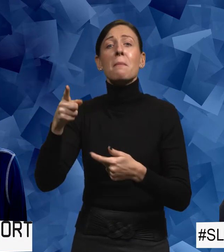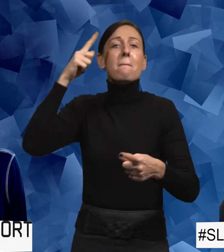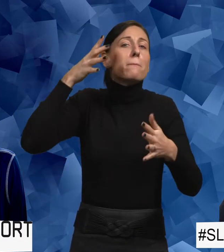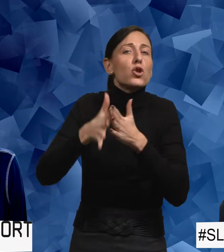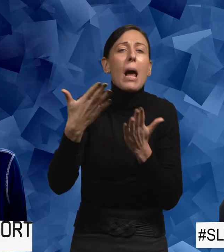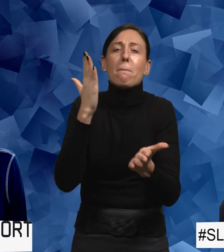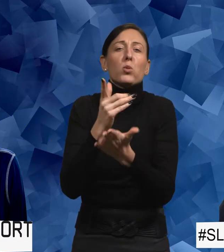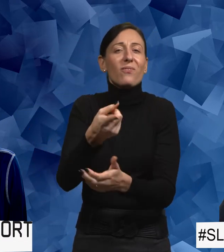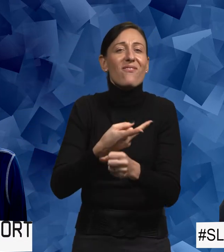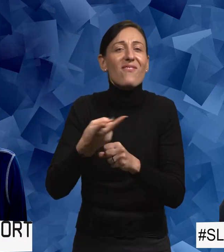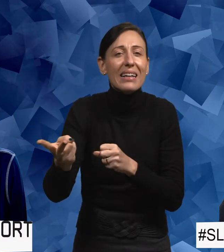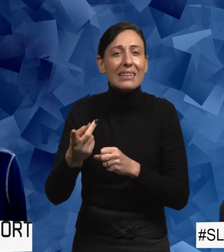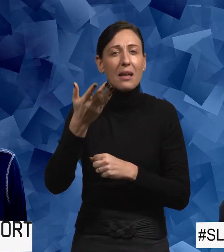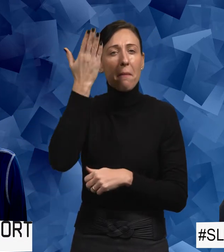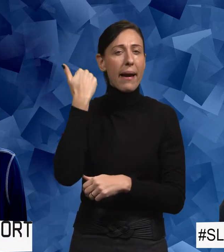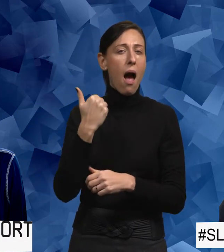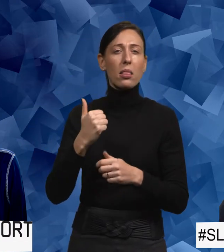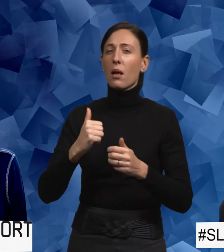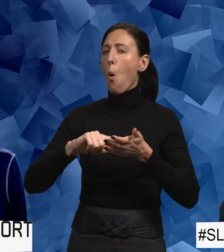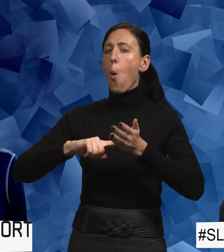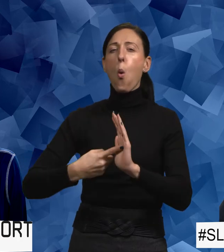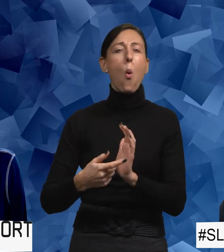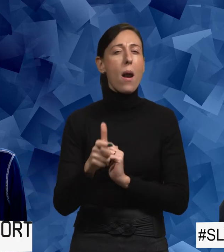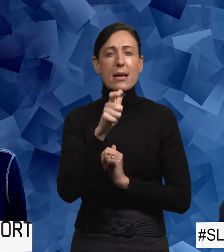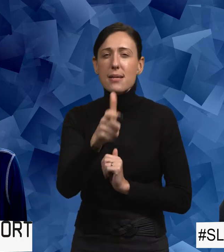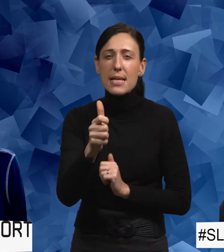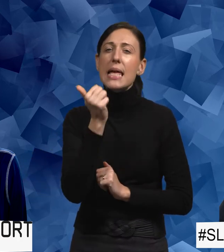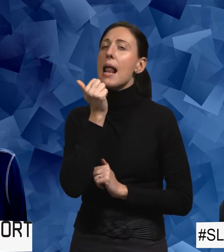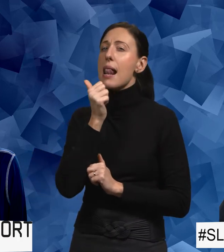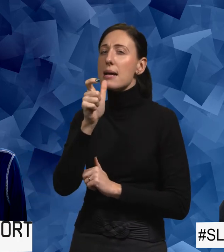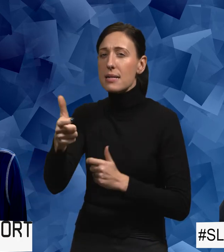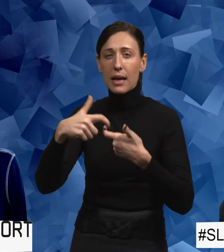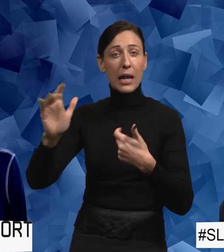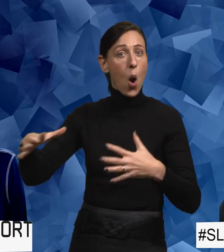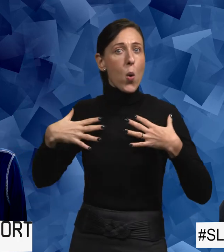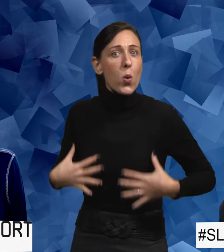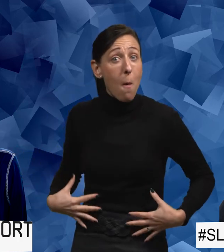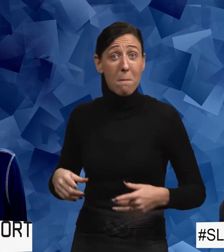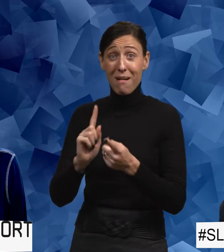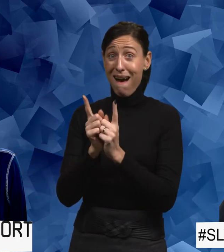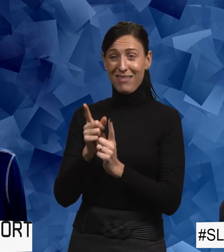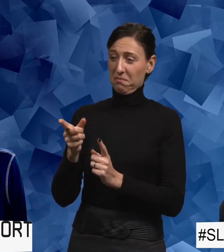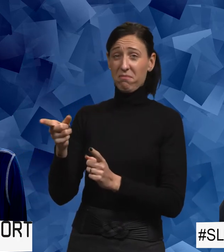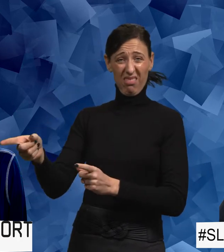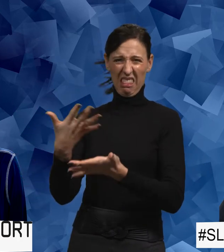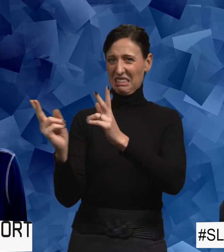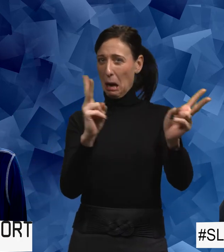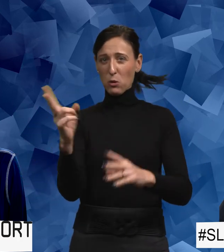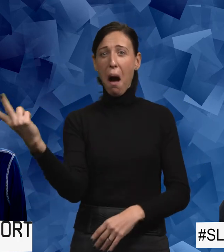värsta, tänker jag. Du kan få liksom hårda eller elaka ord om din kropp som kanske inte ser ut som alla andra. Din